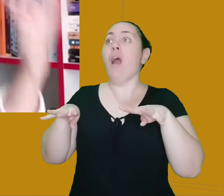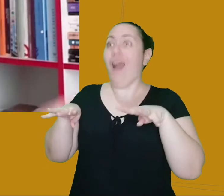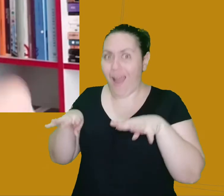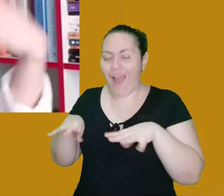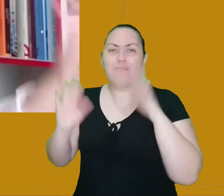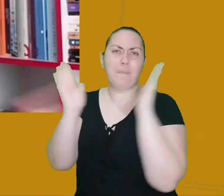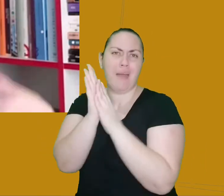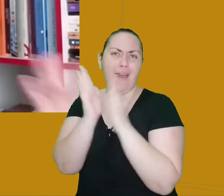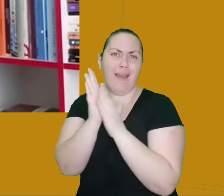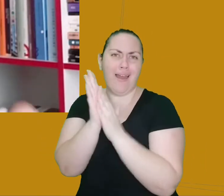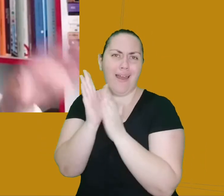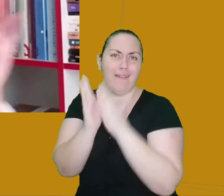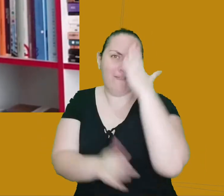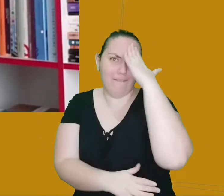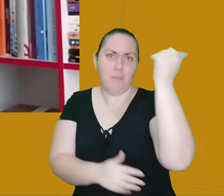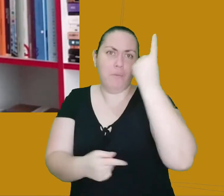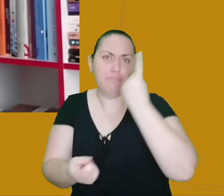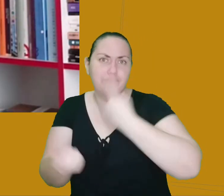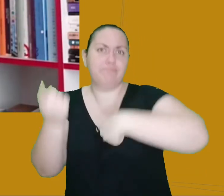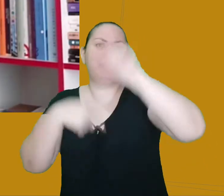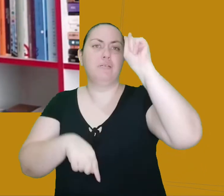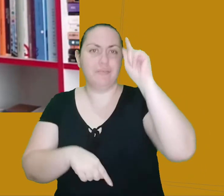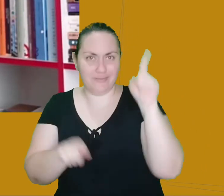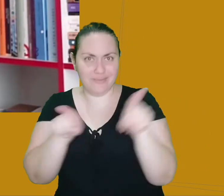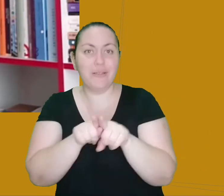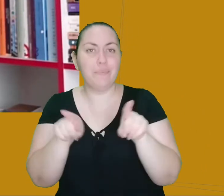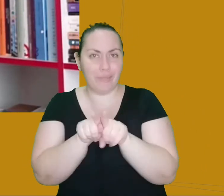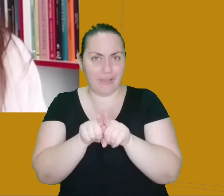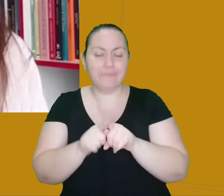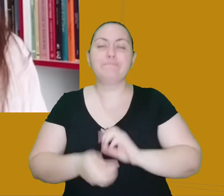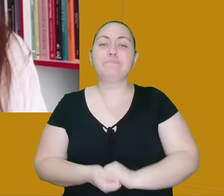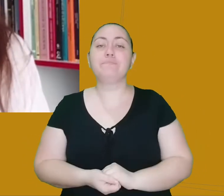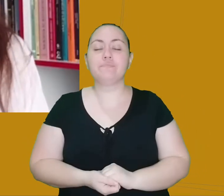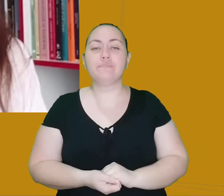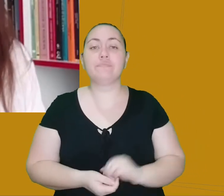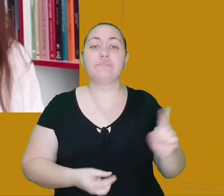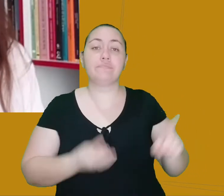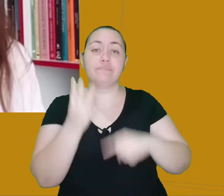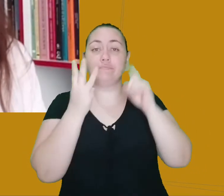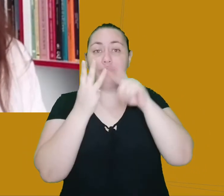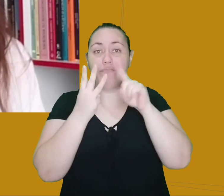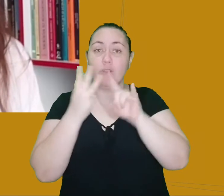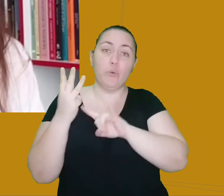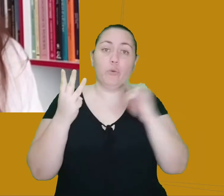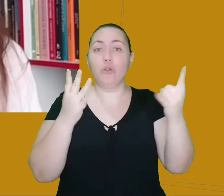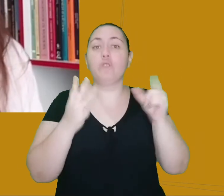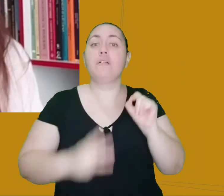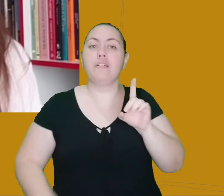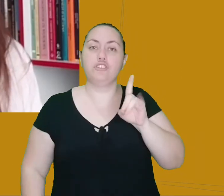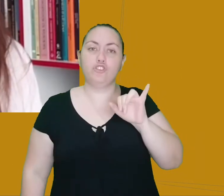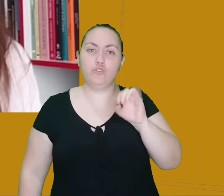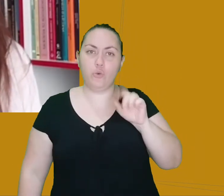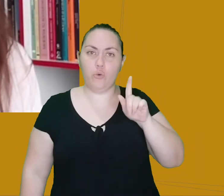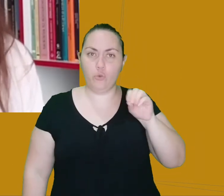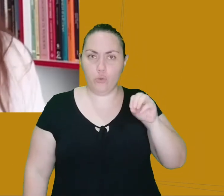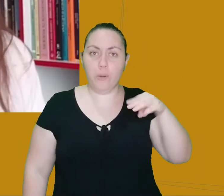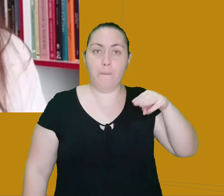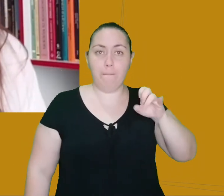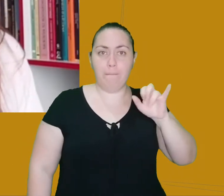aplaudido, ganha um jantar lá, e fica muito feliz. E o último é o Diogo Meirelles, que na opinião do Fernando Endes